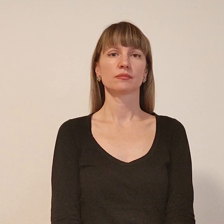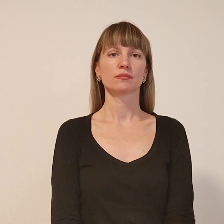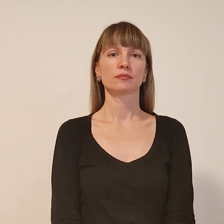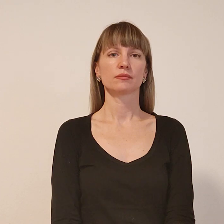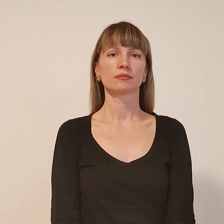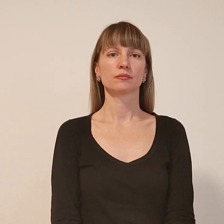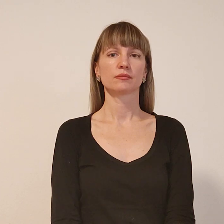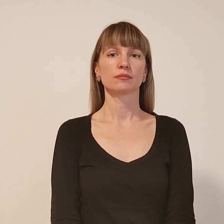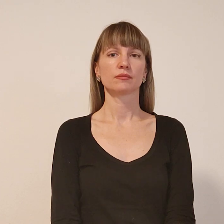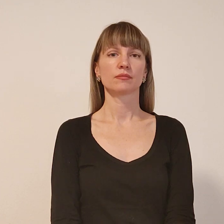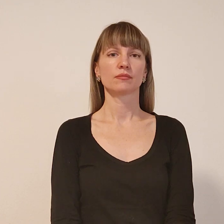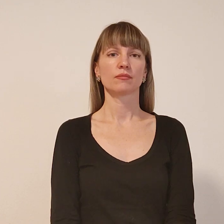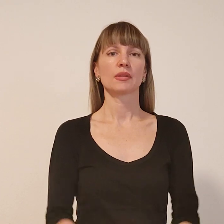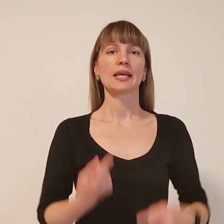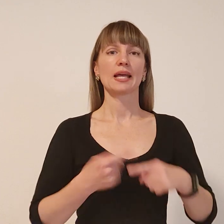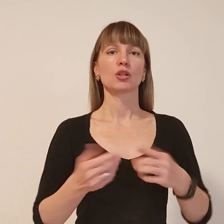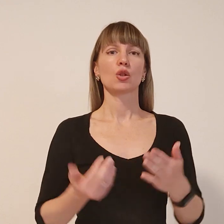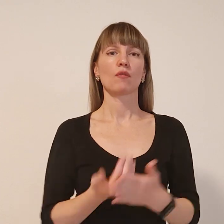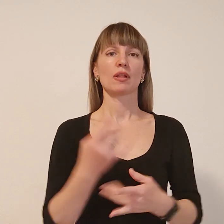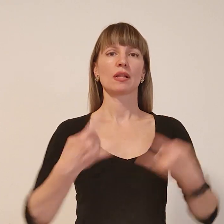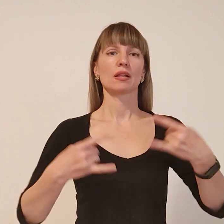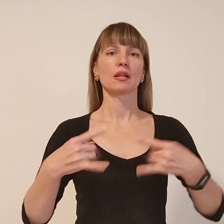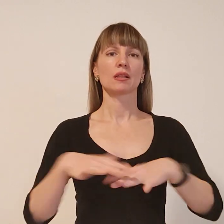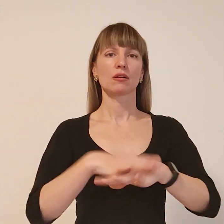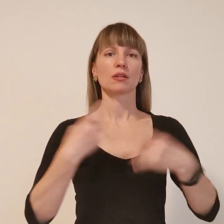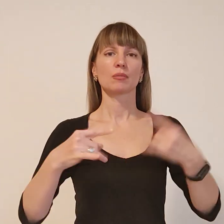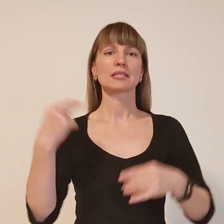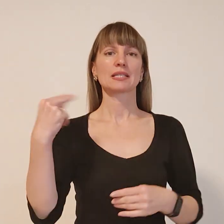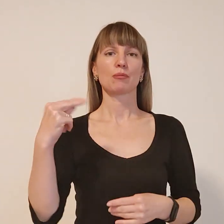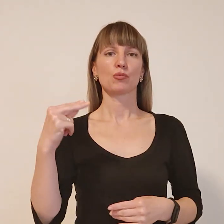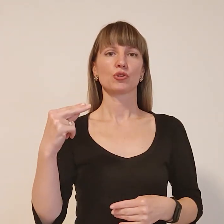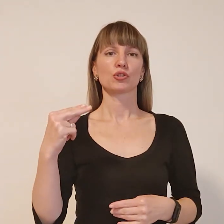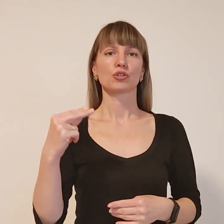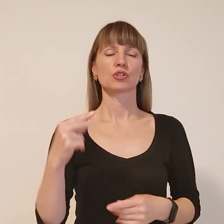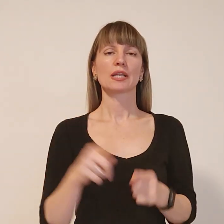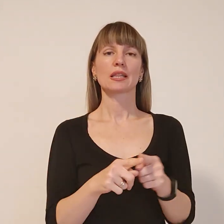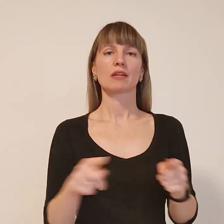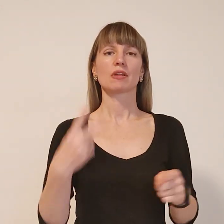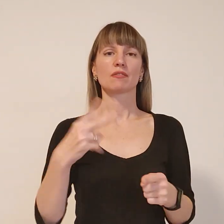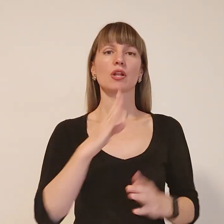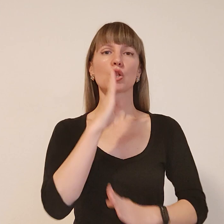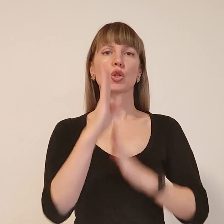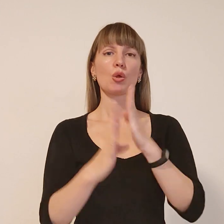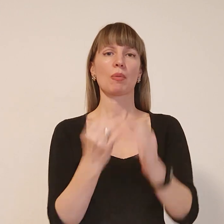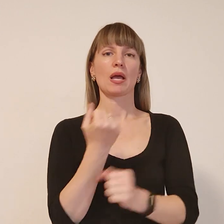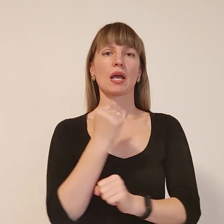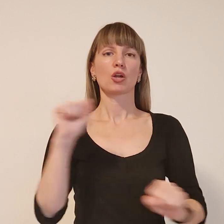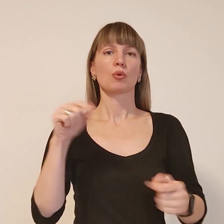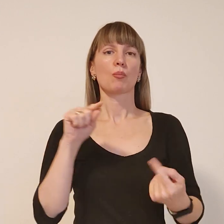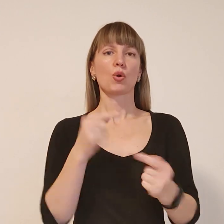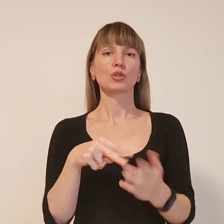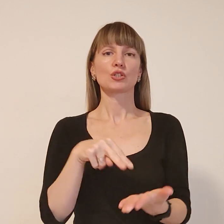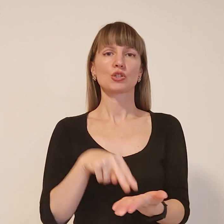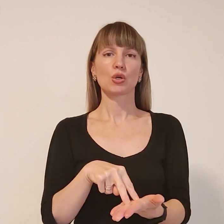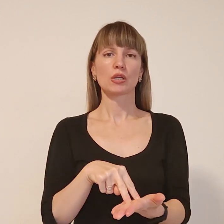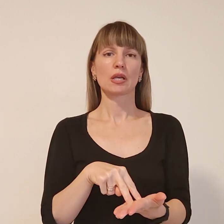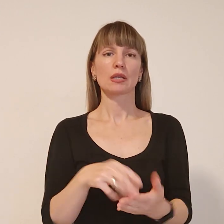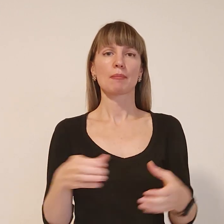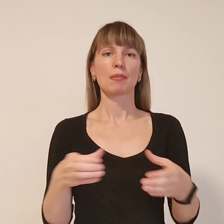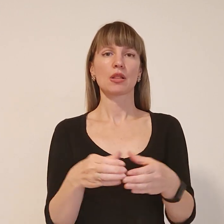Це новини на телеканалі Суспільне Запоріжжя. Триває 20-та доба героїчного протистояння підрозділів Сил